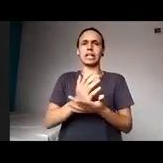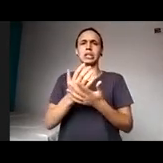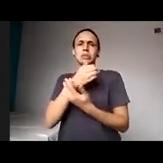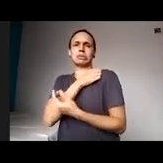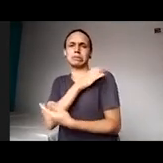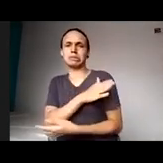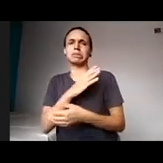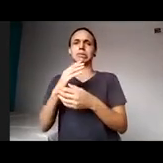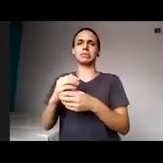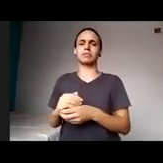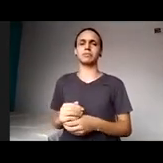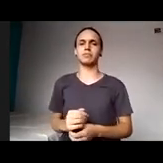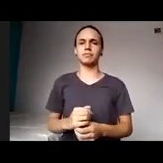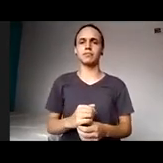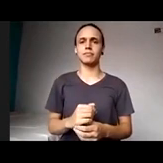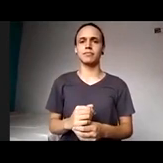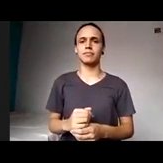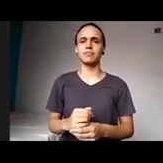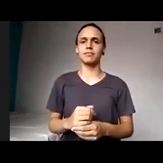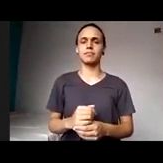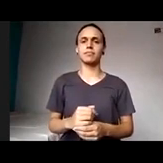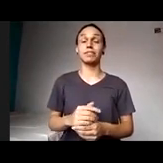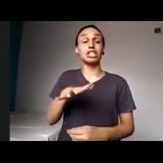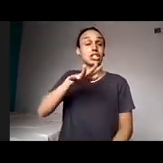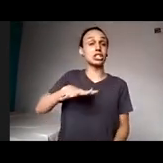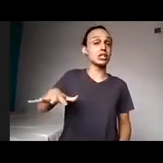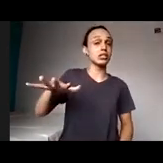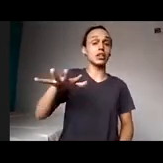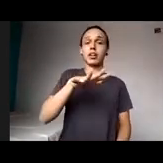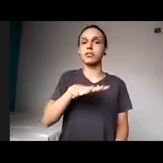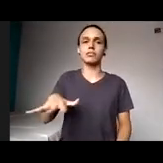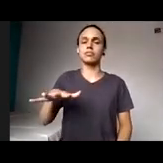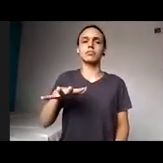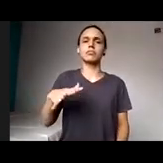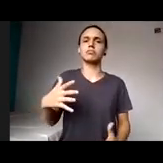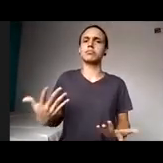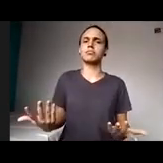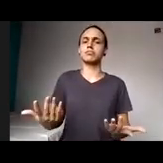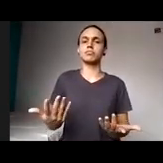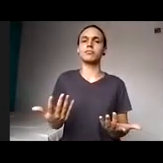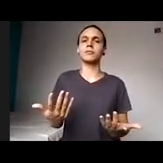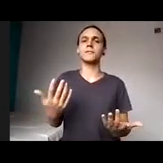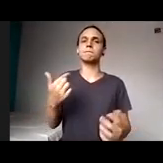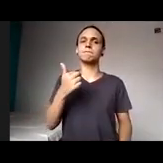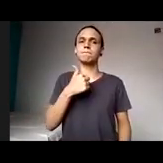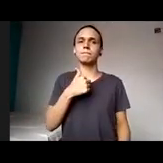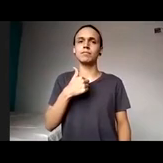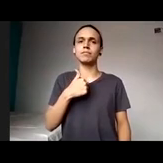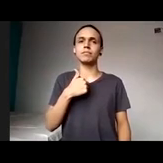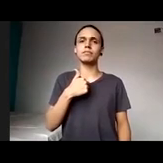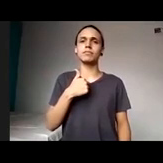busco uma maneira tal que me aproxime dos dissentes.